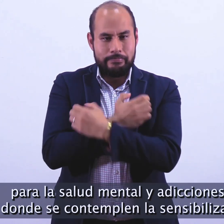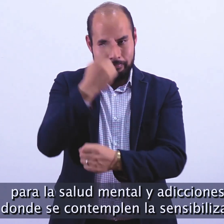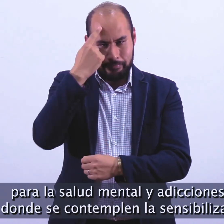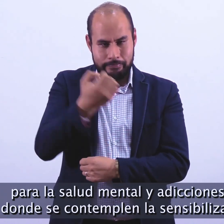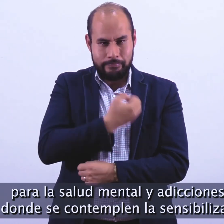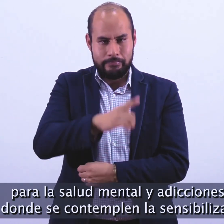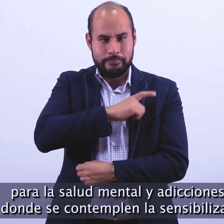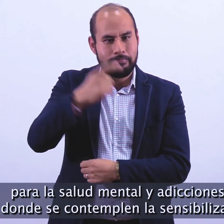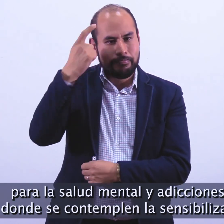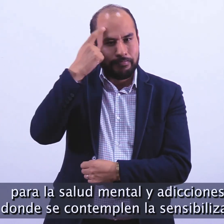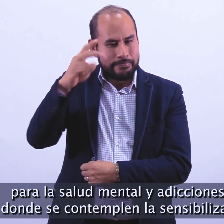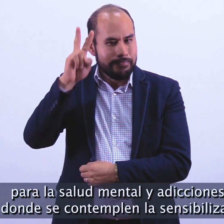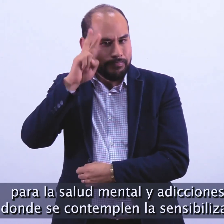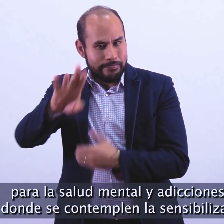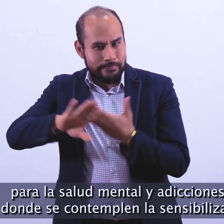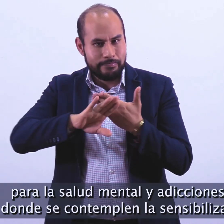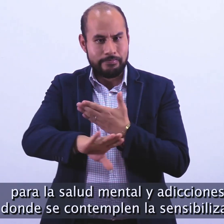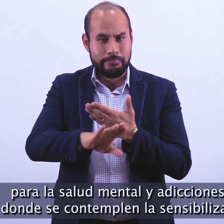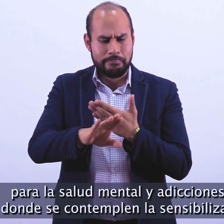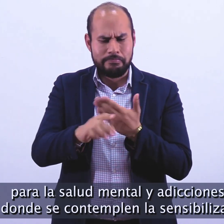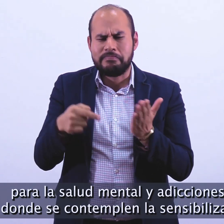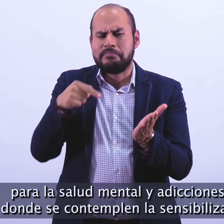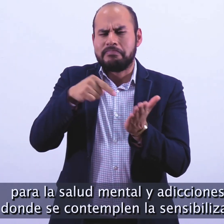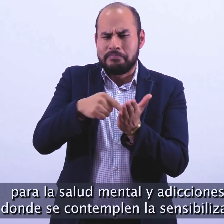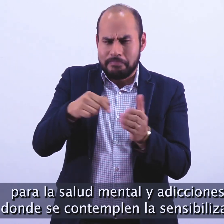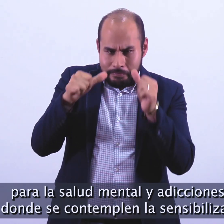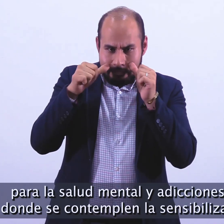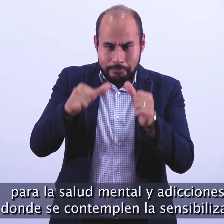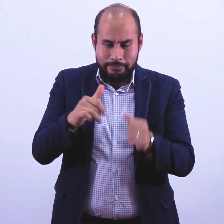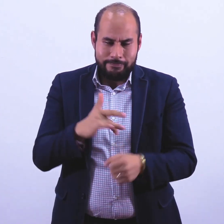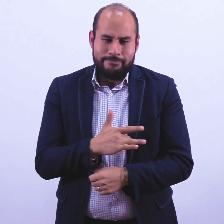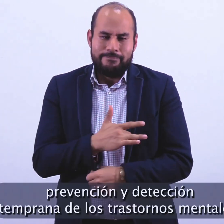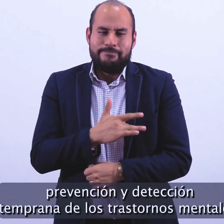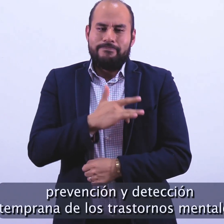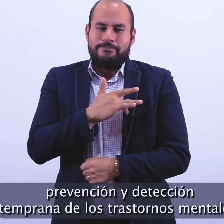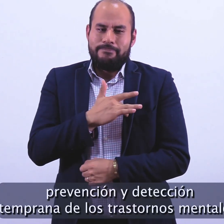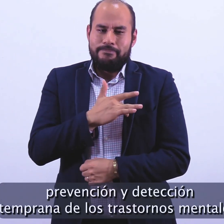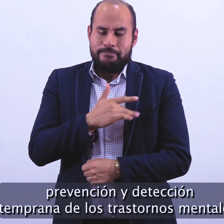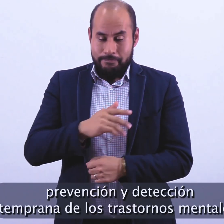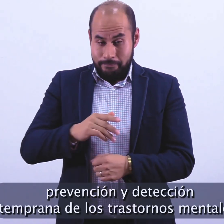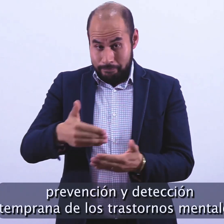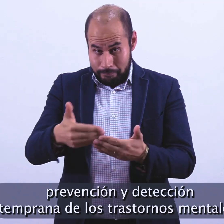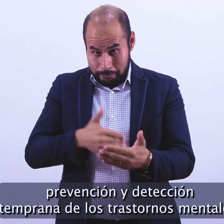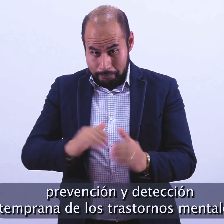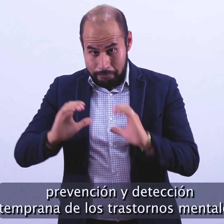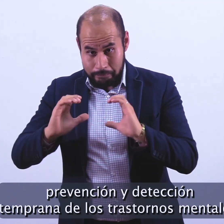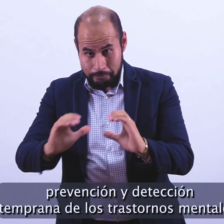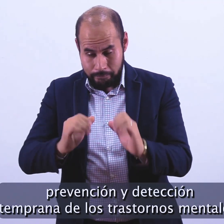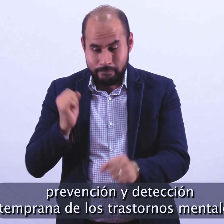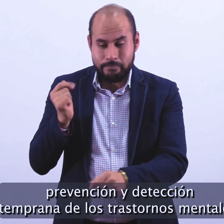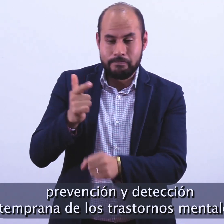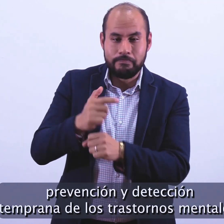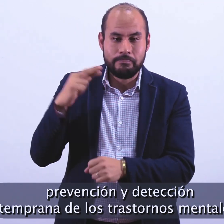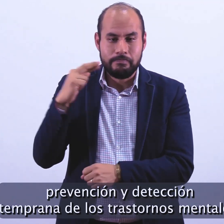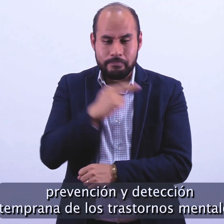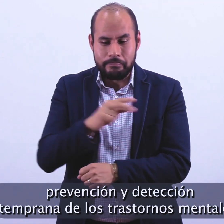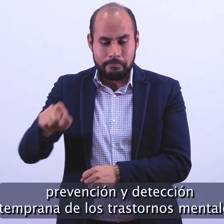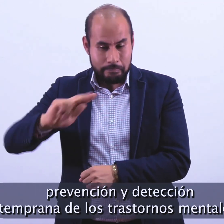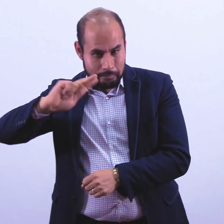adicciones, en donde se contemplen la sensibilización, prevención y detección temprana de los trastornos mentales.